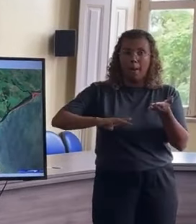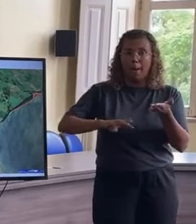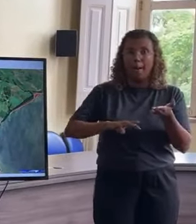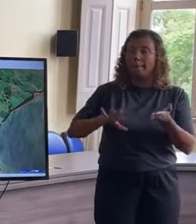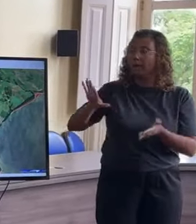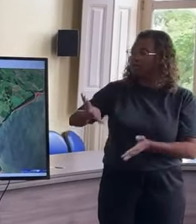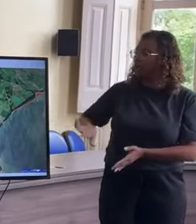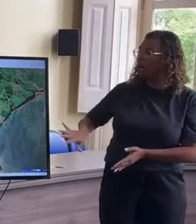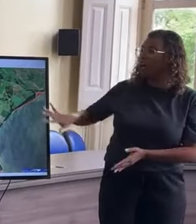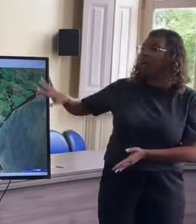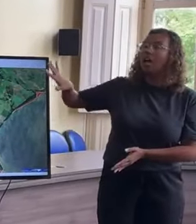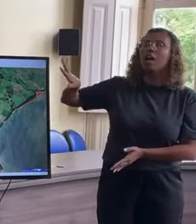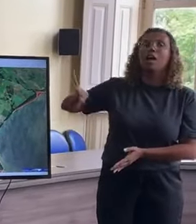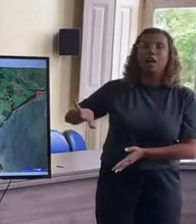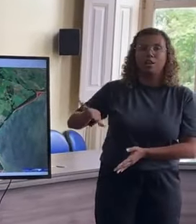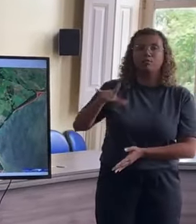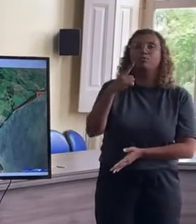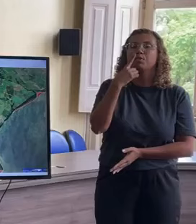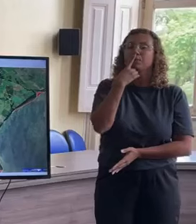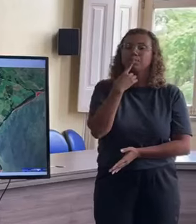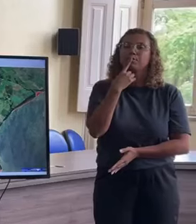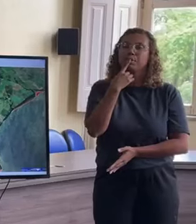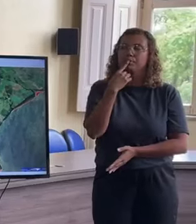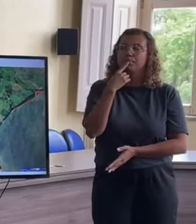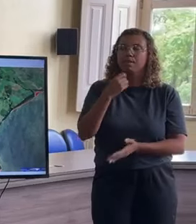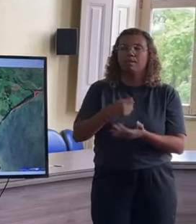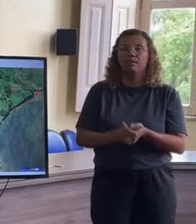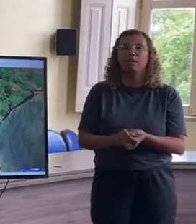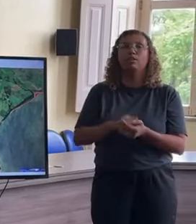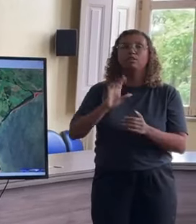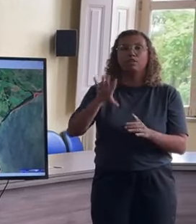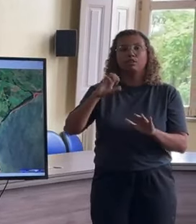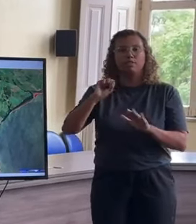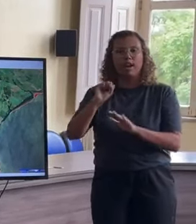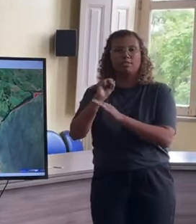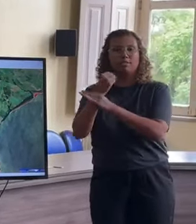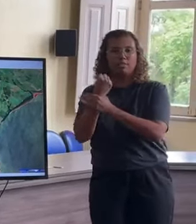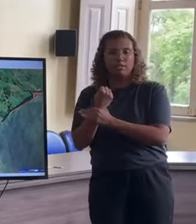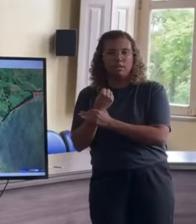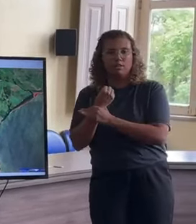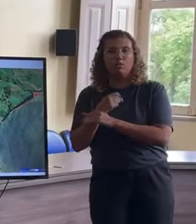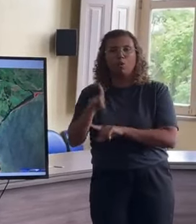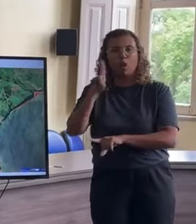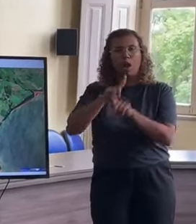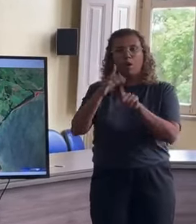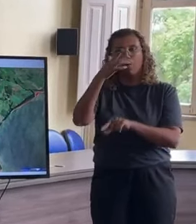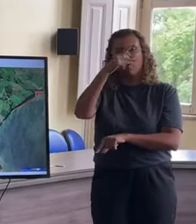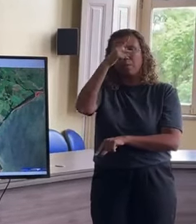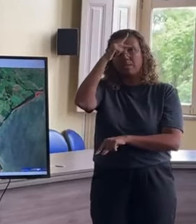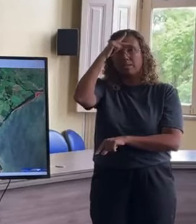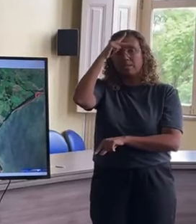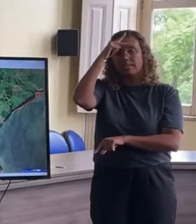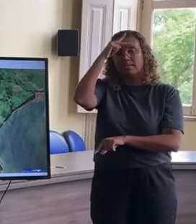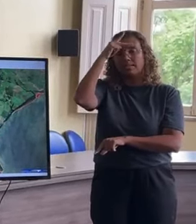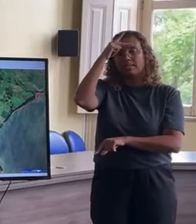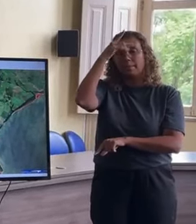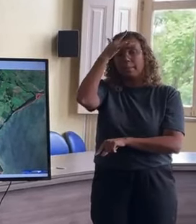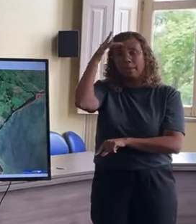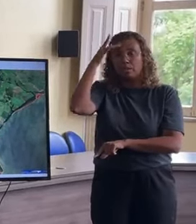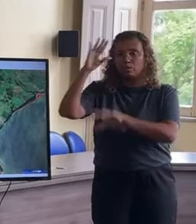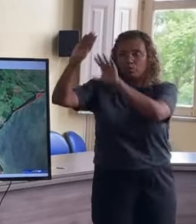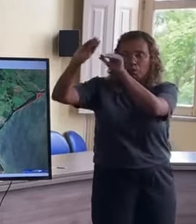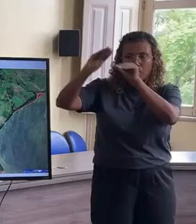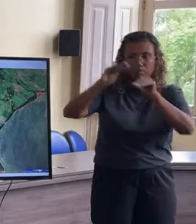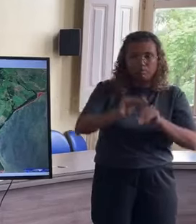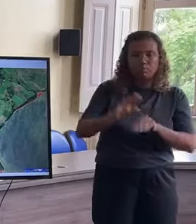aqui as regiões da cidade que estão seguras para aqueles que vão para casas de parentes, o centro da cidade, a